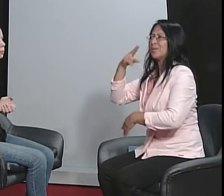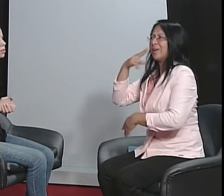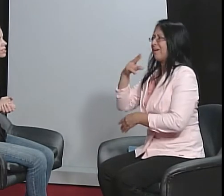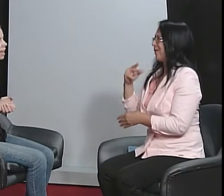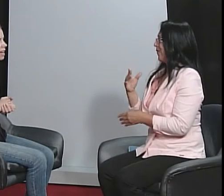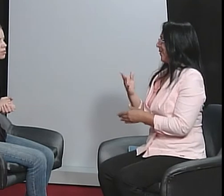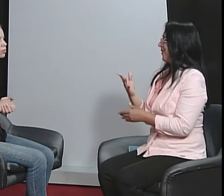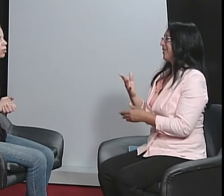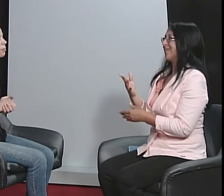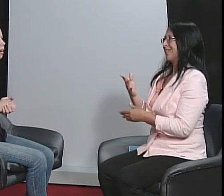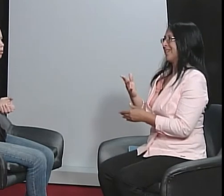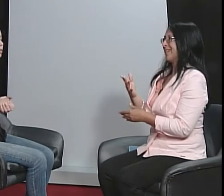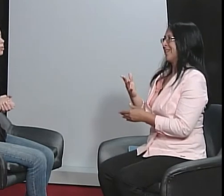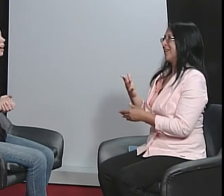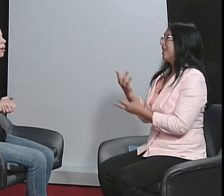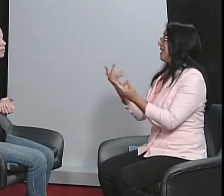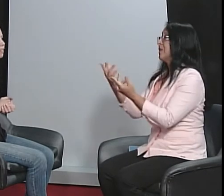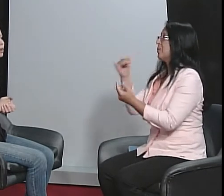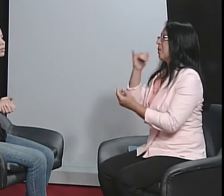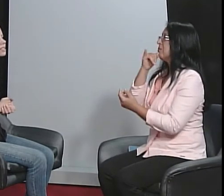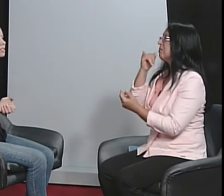processo normal, natural, que vai acontecendo.